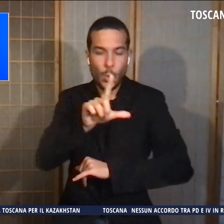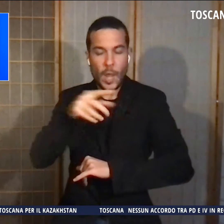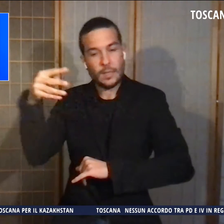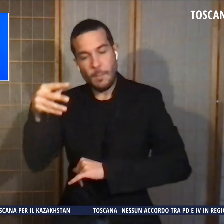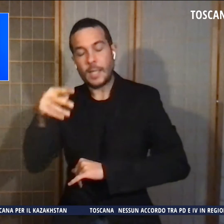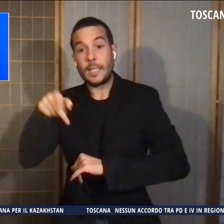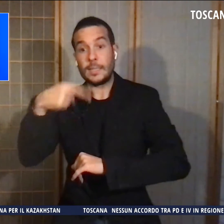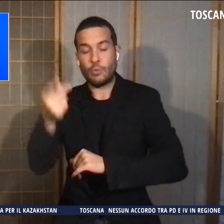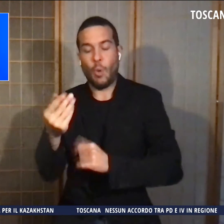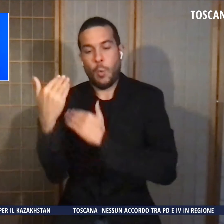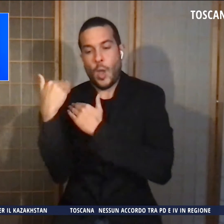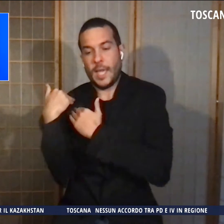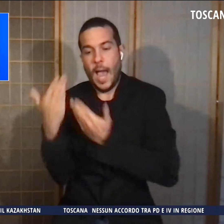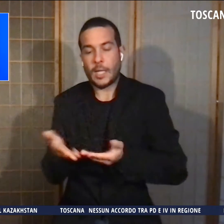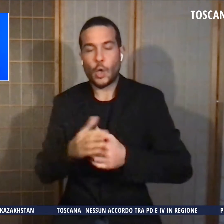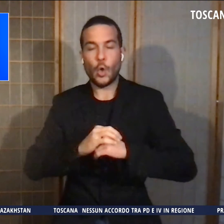'incarico.